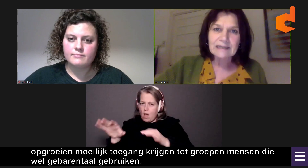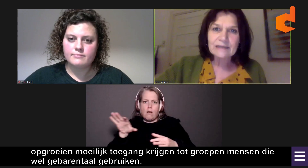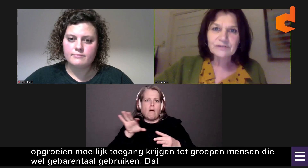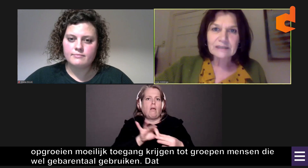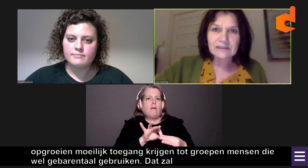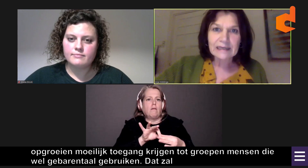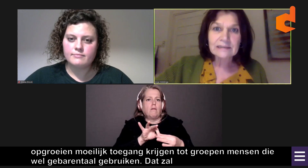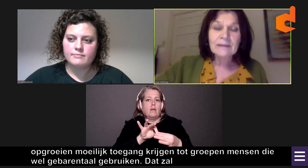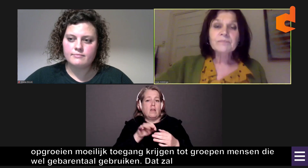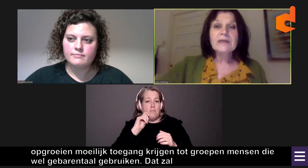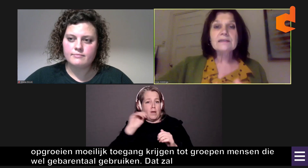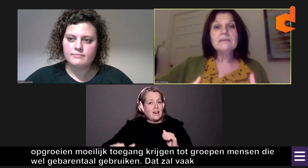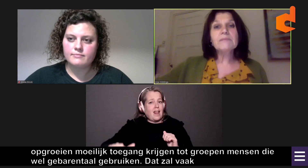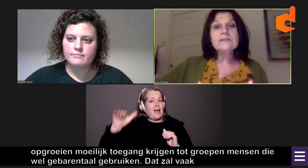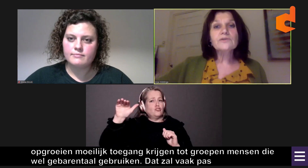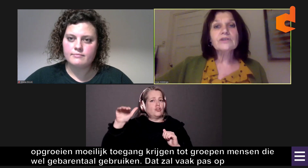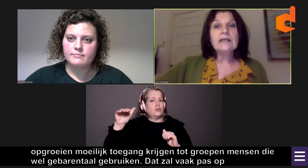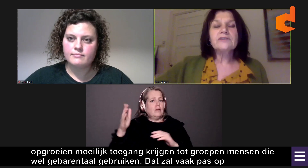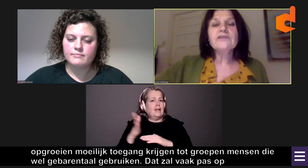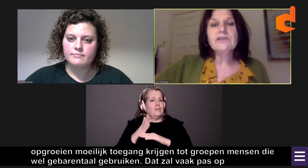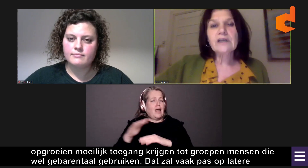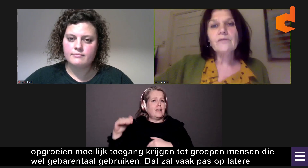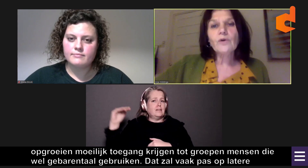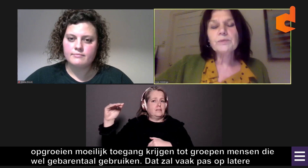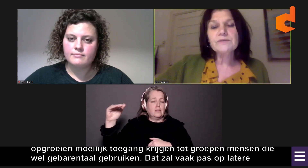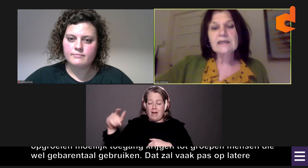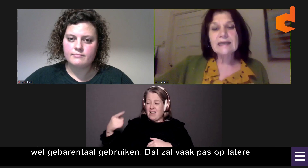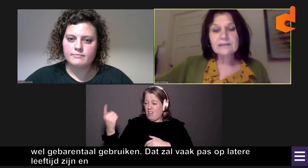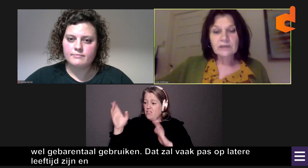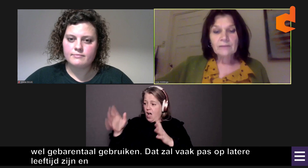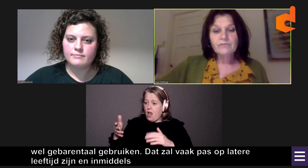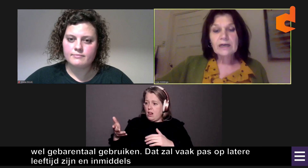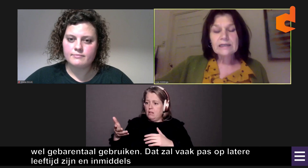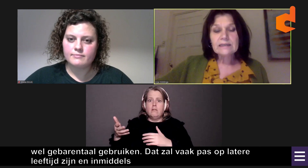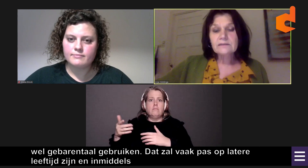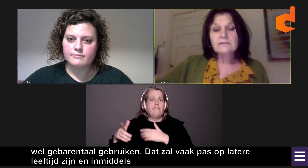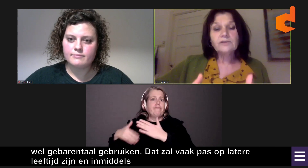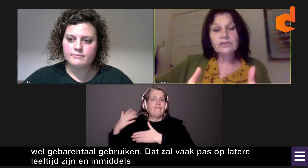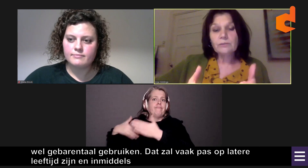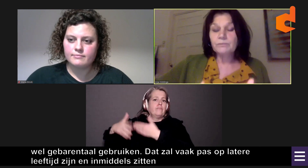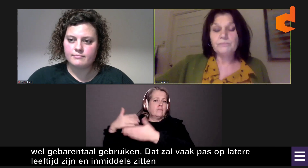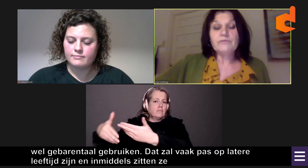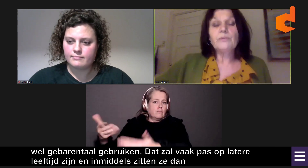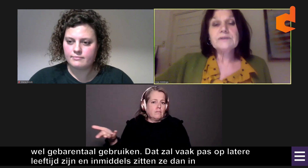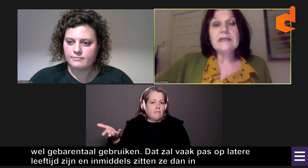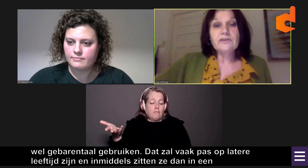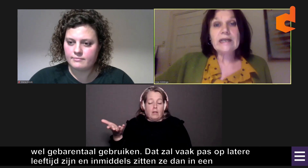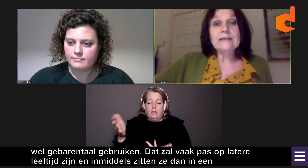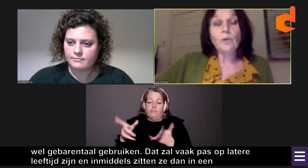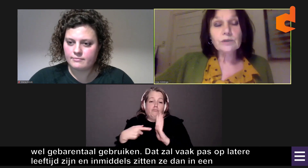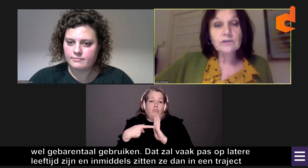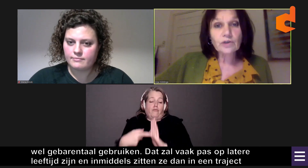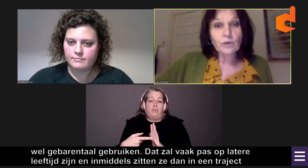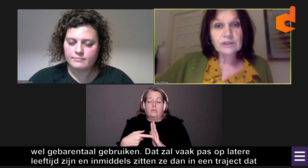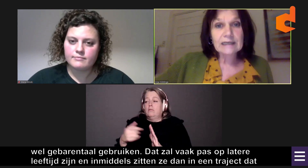latere leeftijd zijn. En inmiddels zitten ze dan op een traject... waarin ze bijvoorbeeld naar een